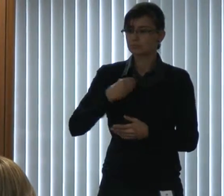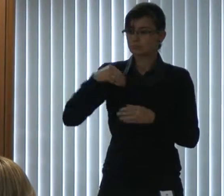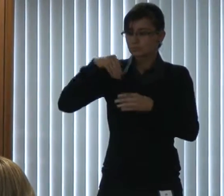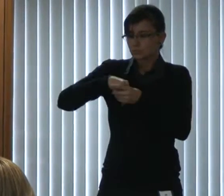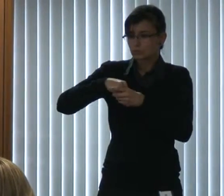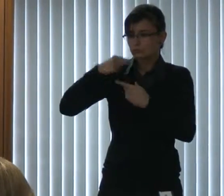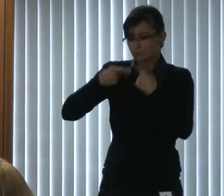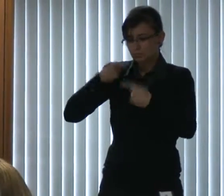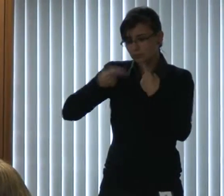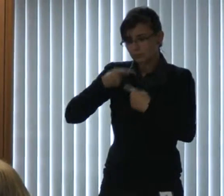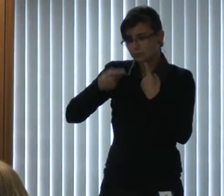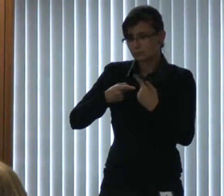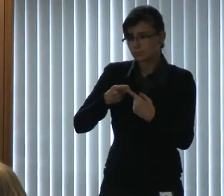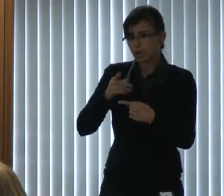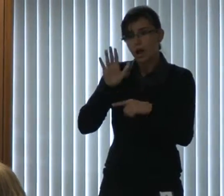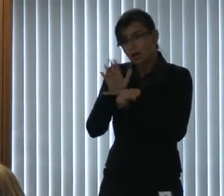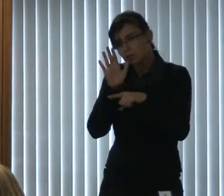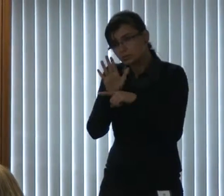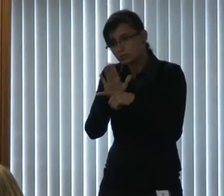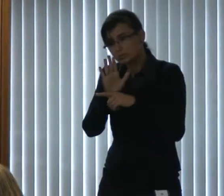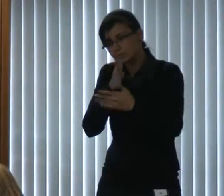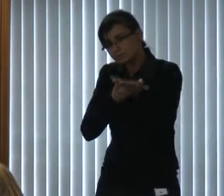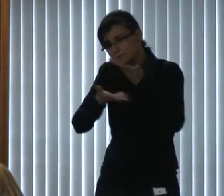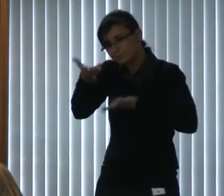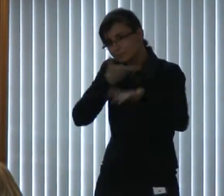dando esse atendimento às pessoas surdas.